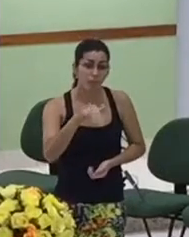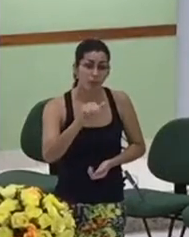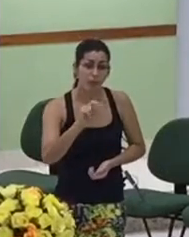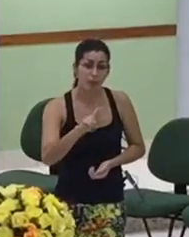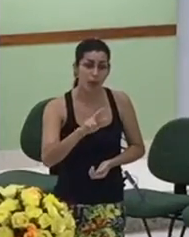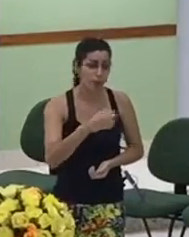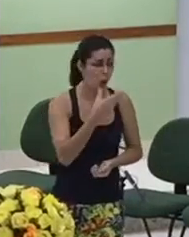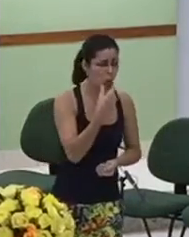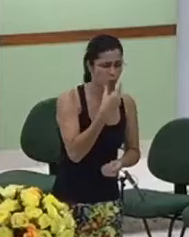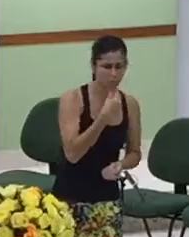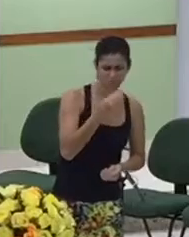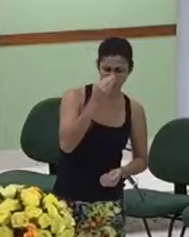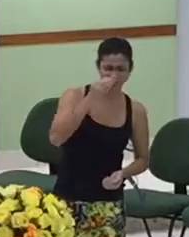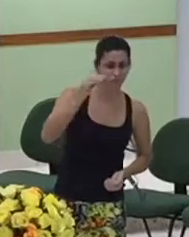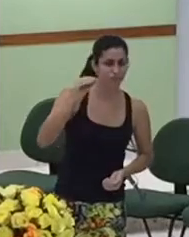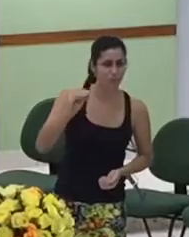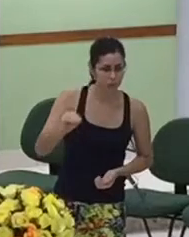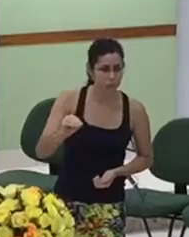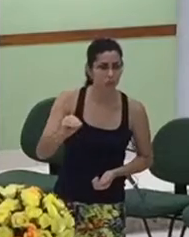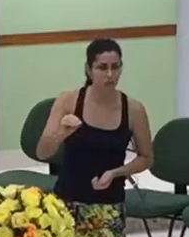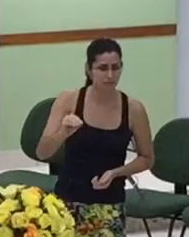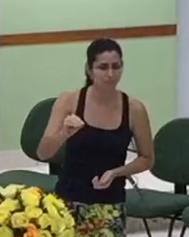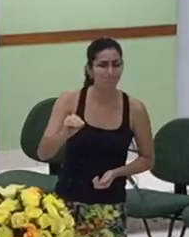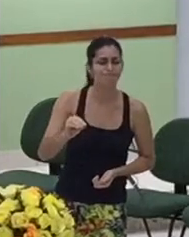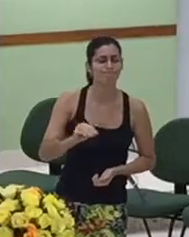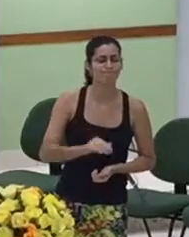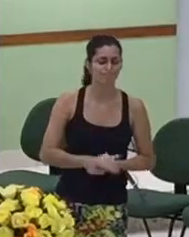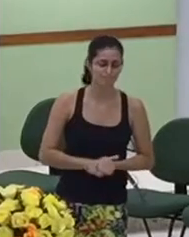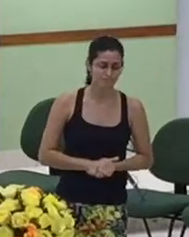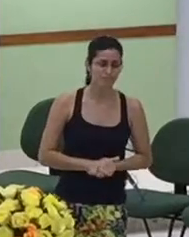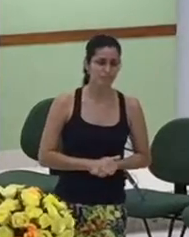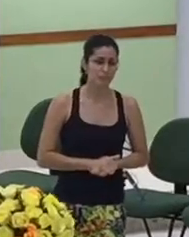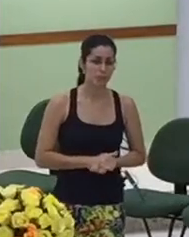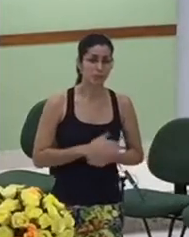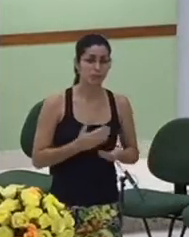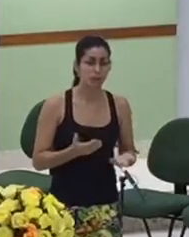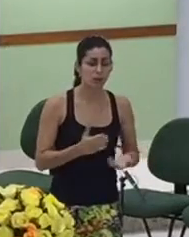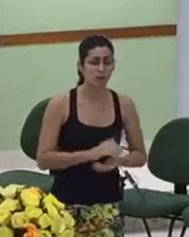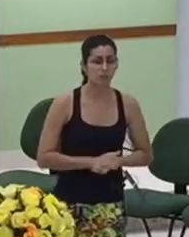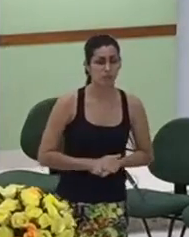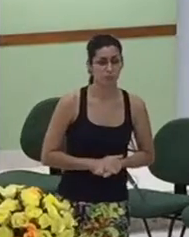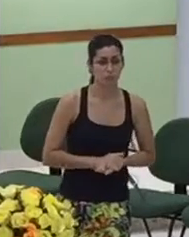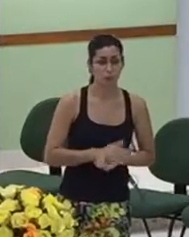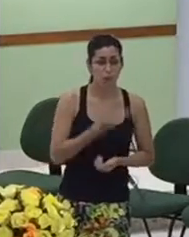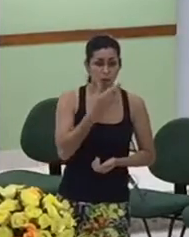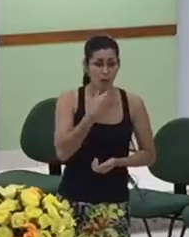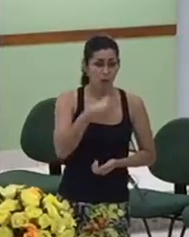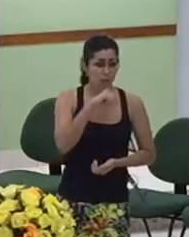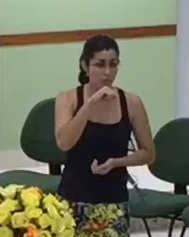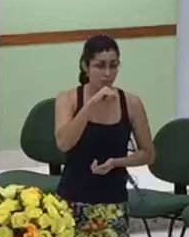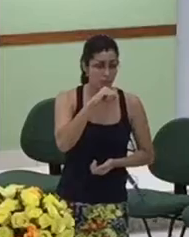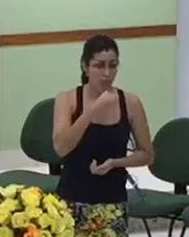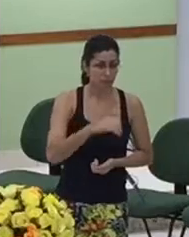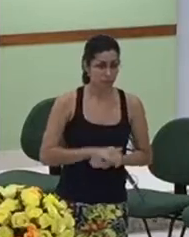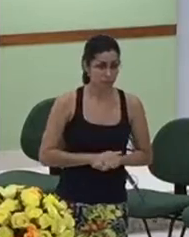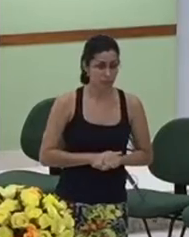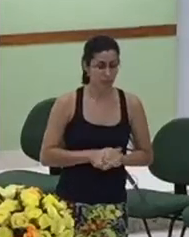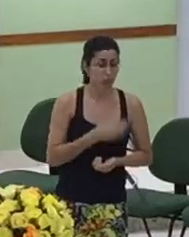ela foi simplesmente deixada de lado Judá se esqueceu dela e como não se esquecer de uma mulher como essa